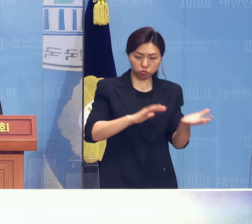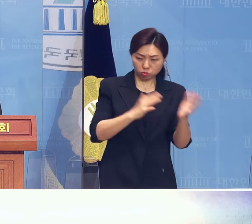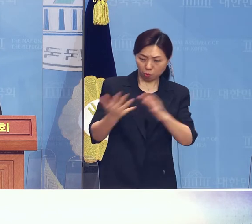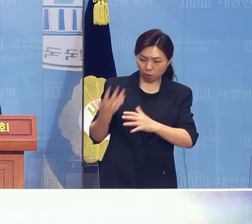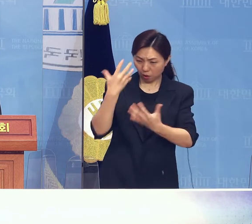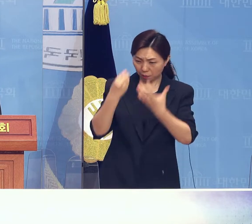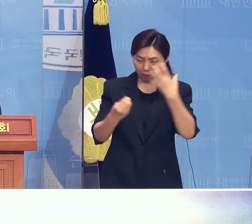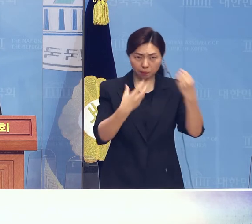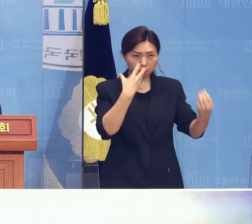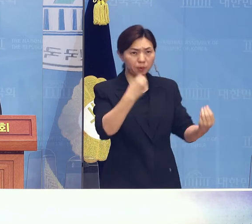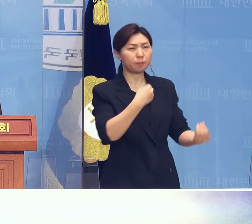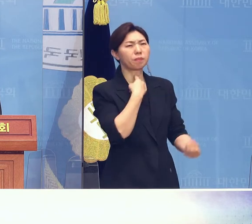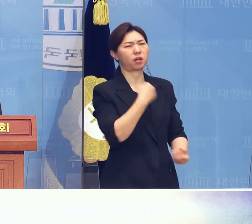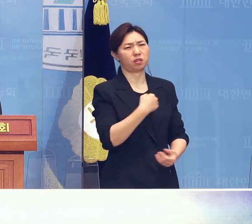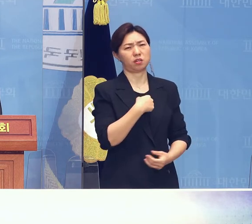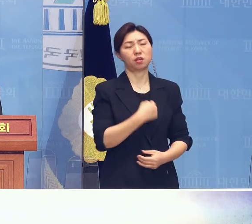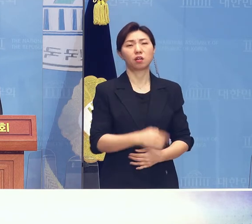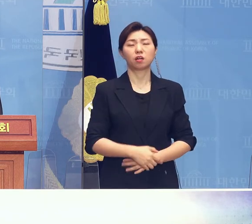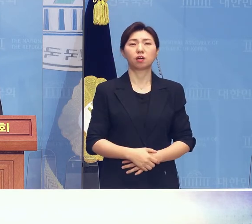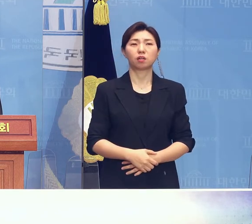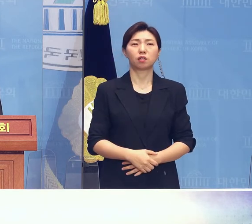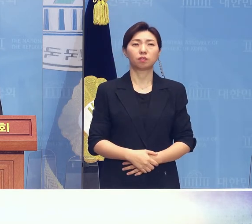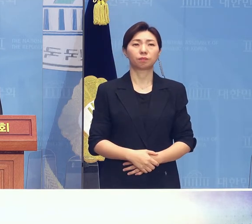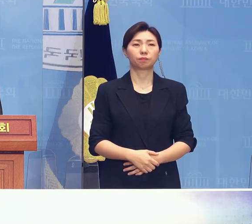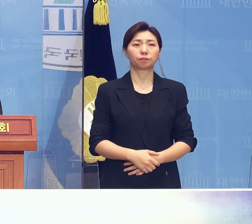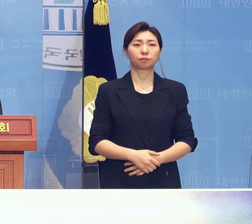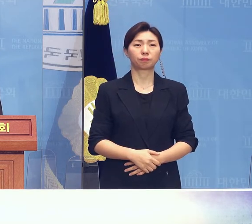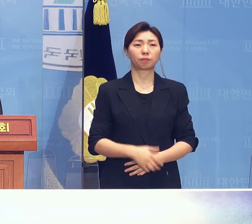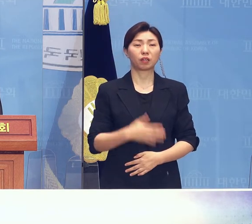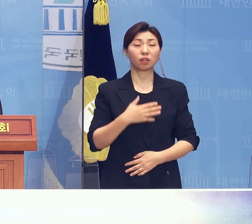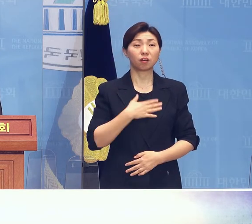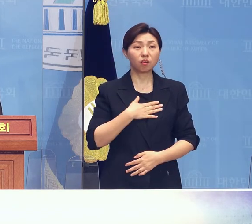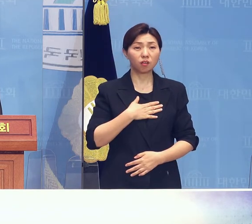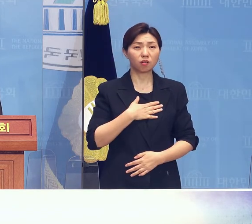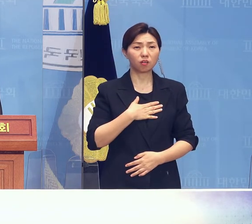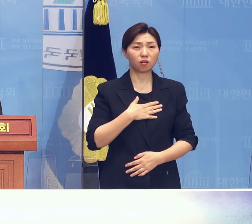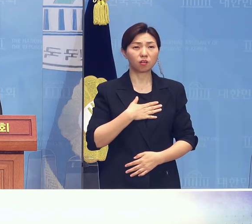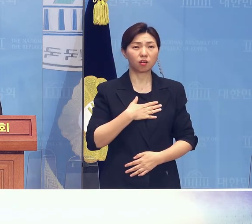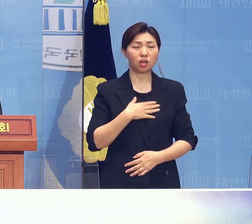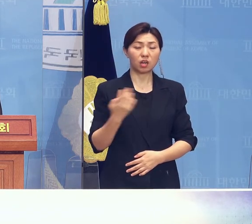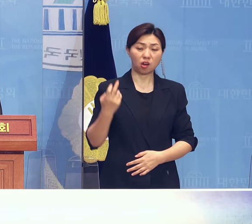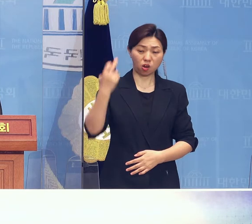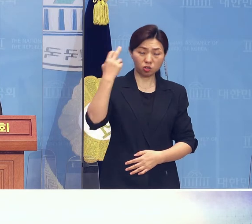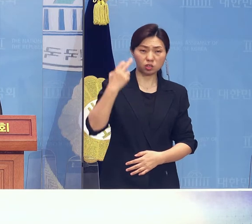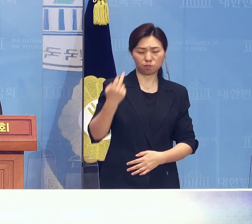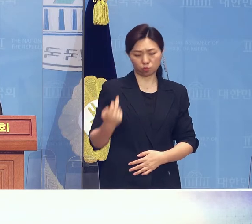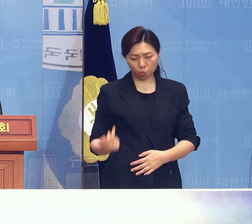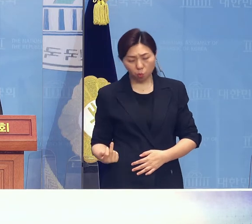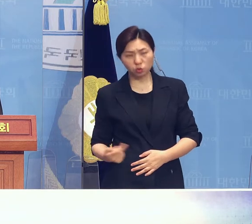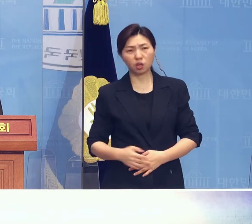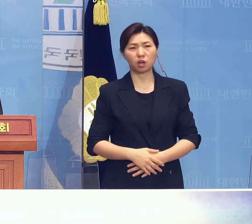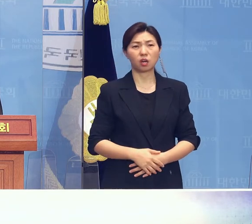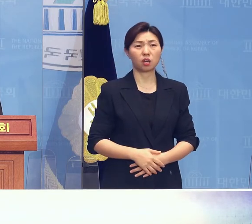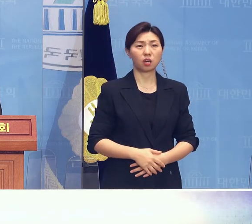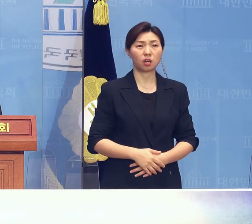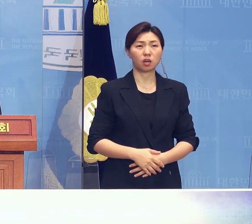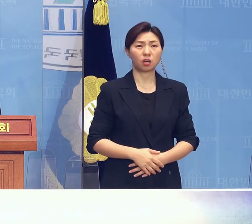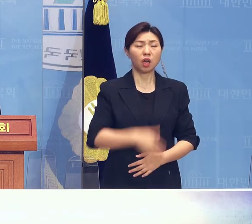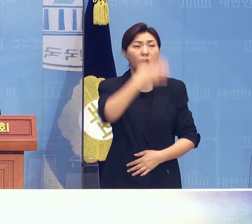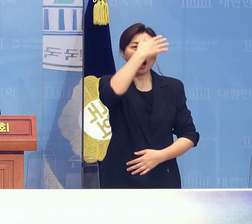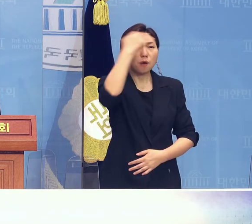목격했습니다. 저의 할머니, 형님, 동생이 그 자리에서